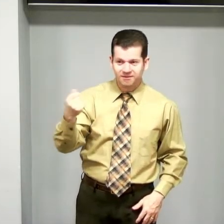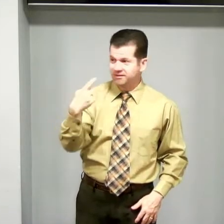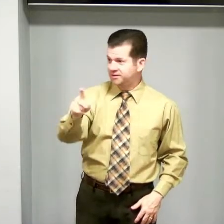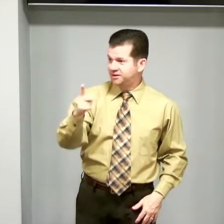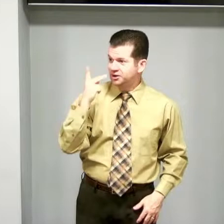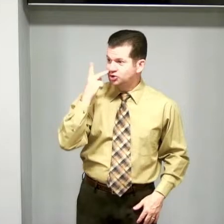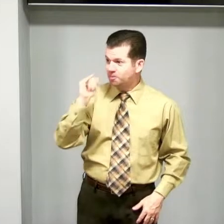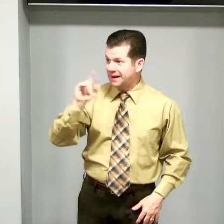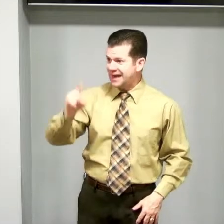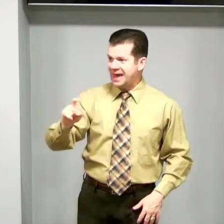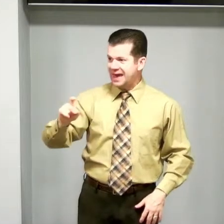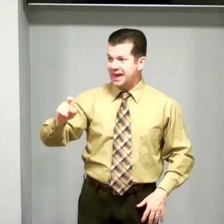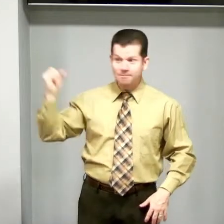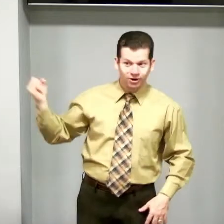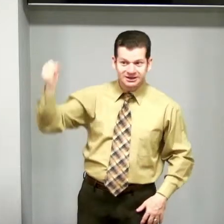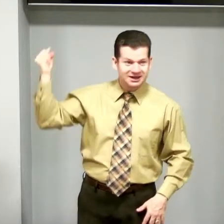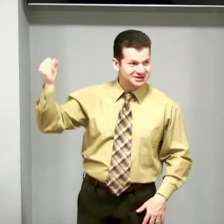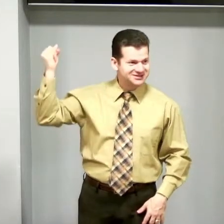O pai é importante?